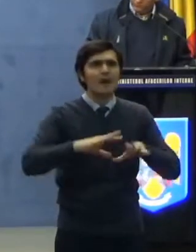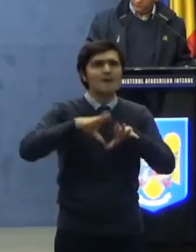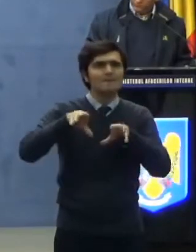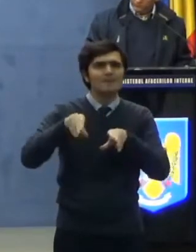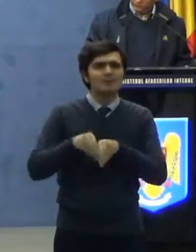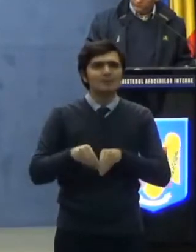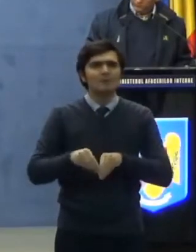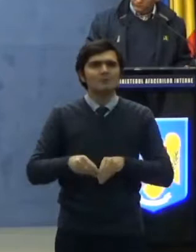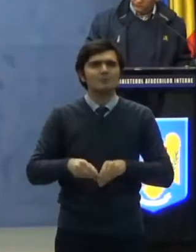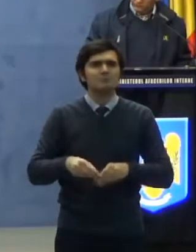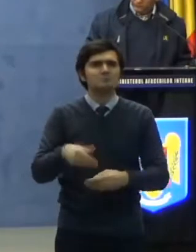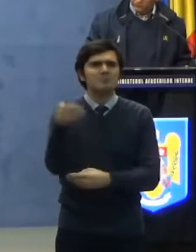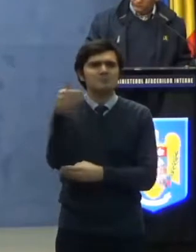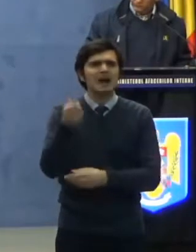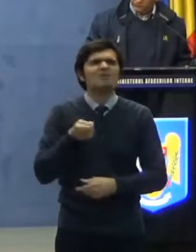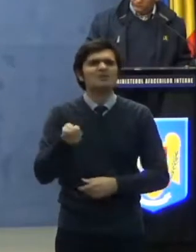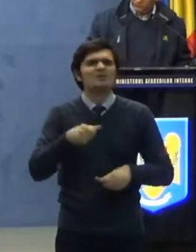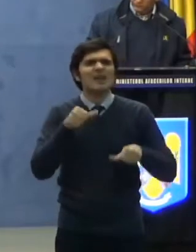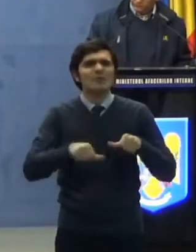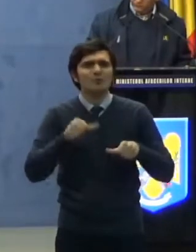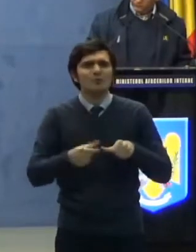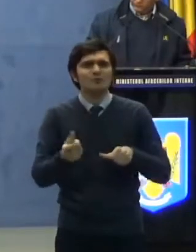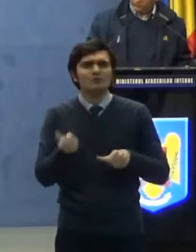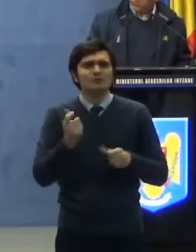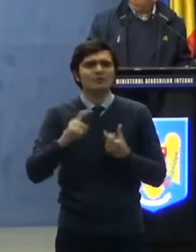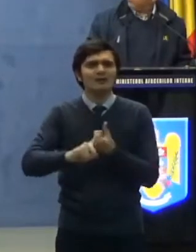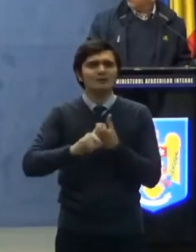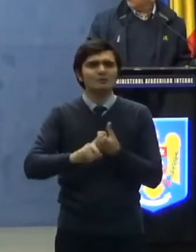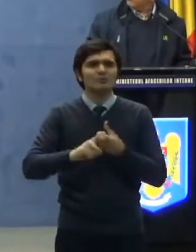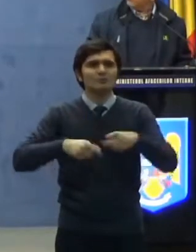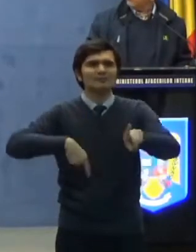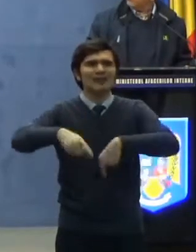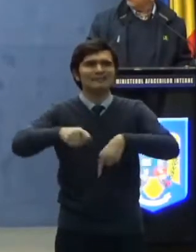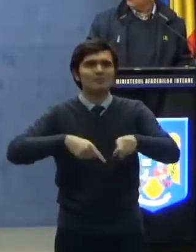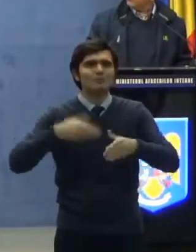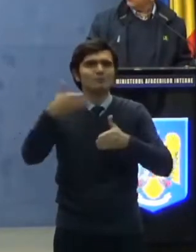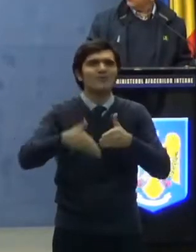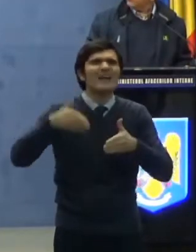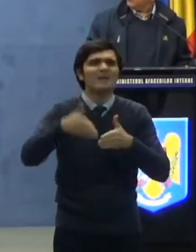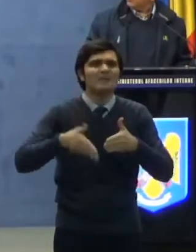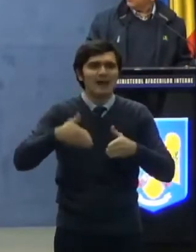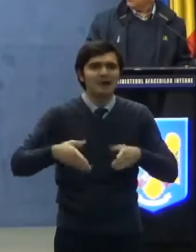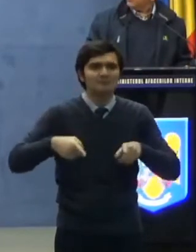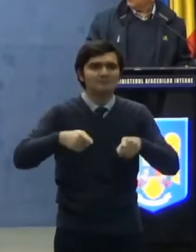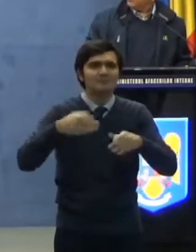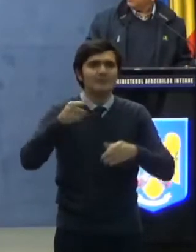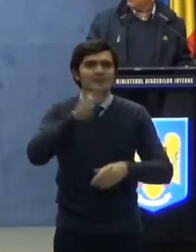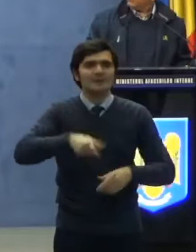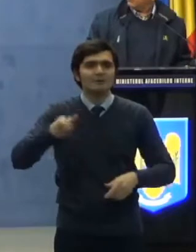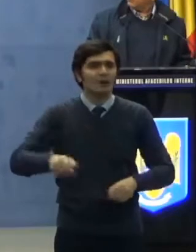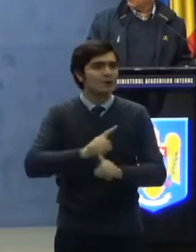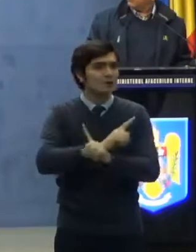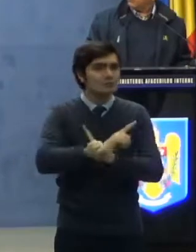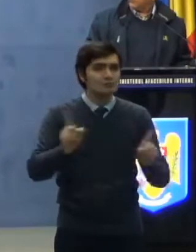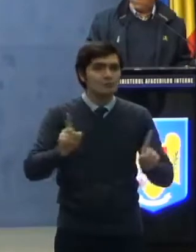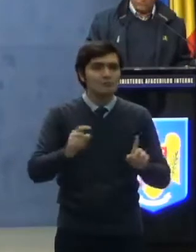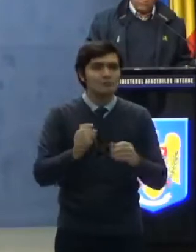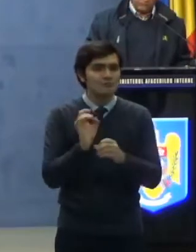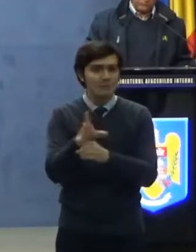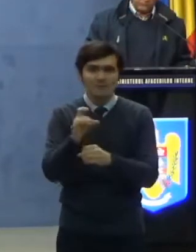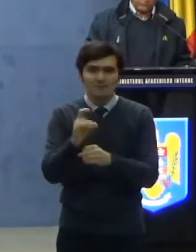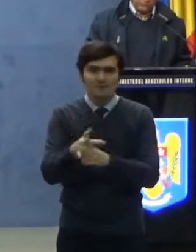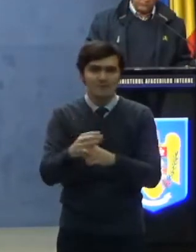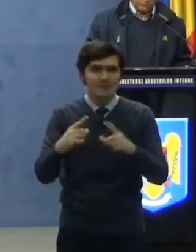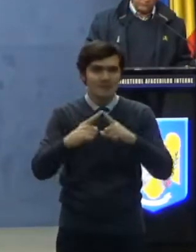operatorii economici din domeniul transportului feroviar de persoane, nu vor comercializa bilete